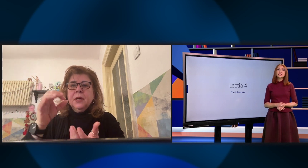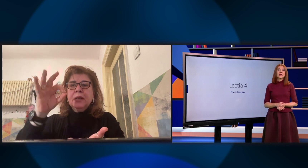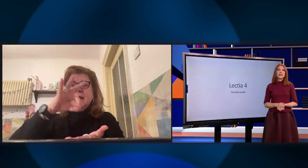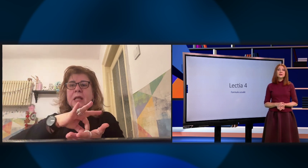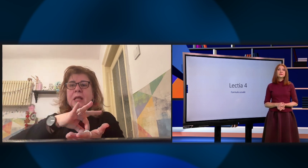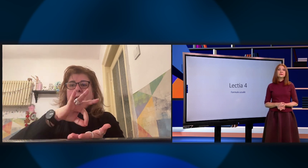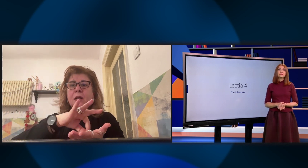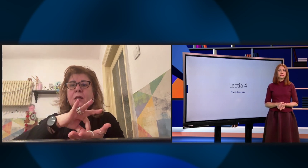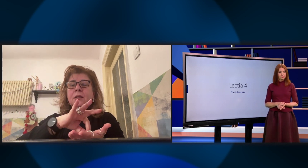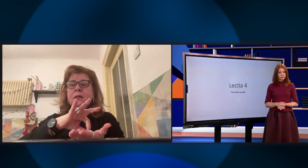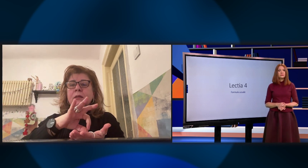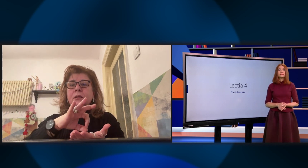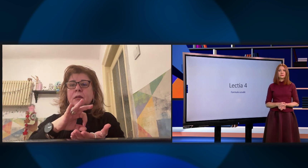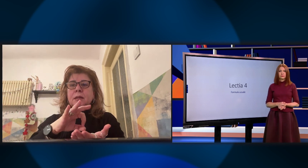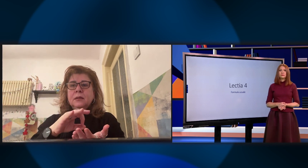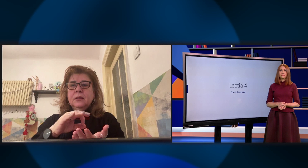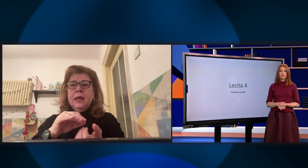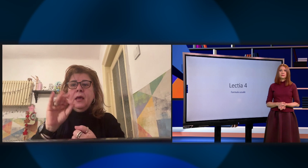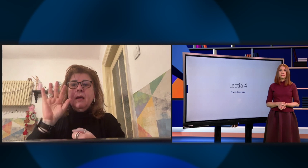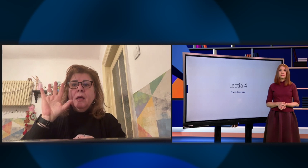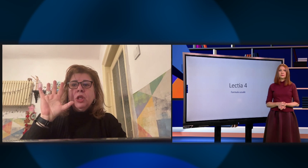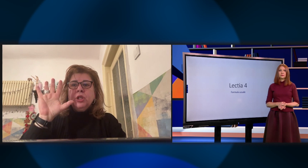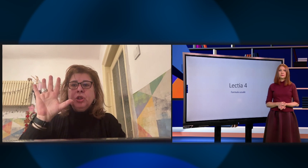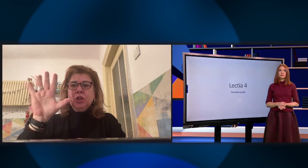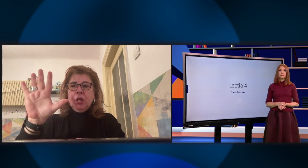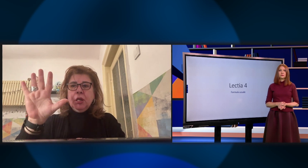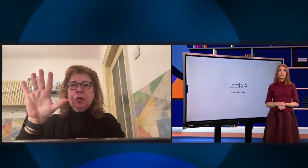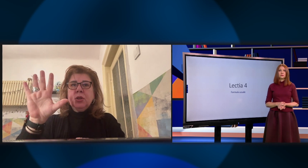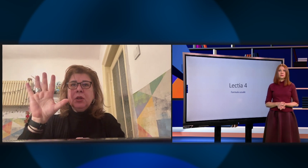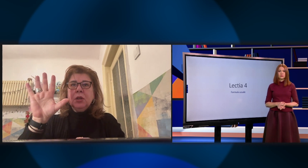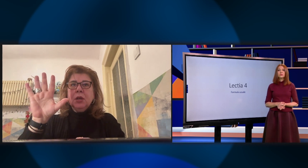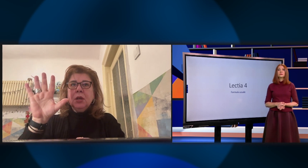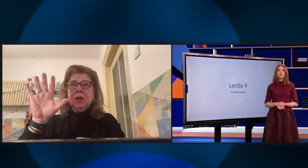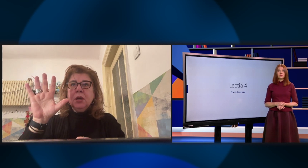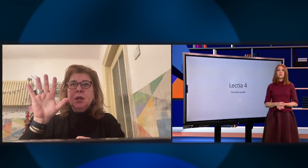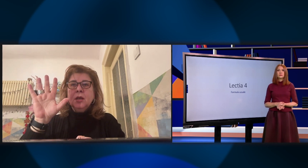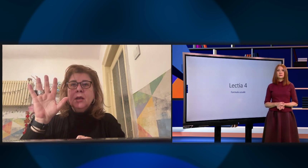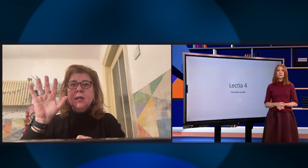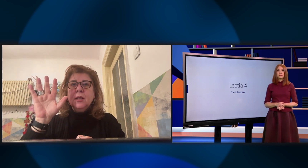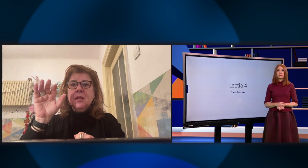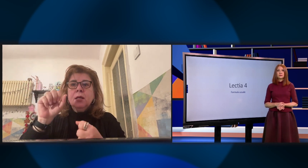În data... În data... De... 5...